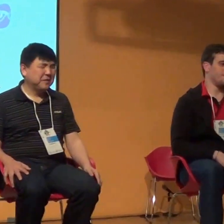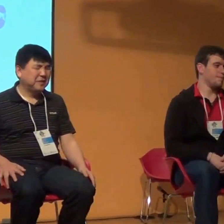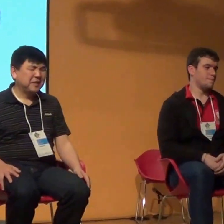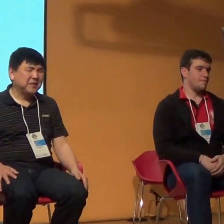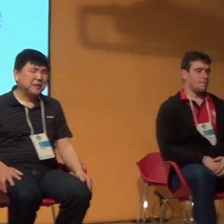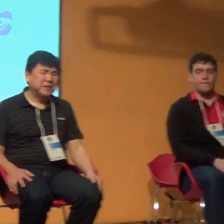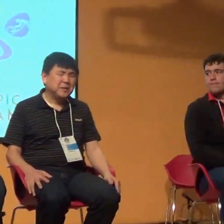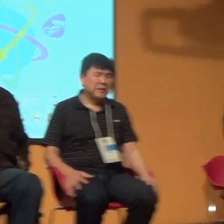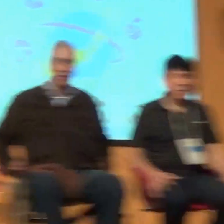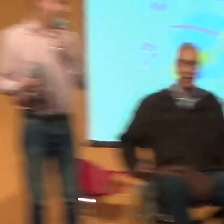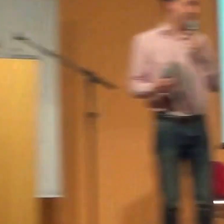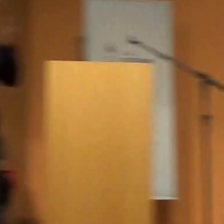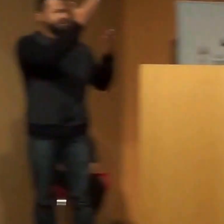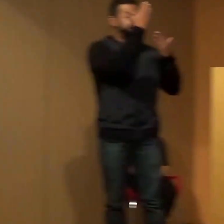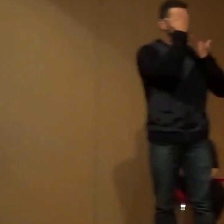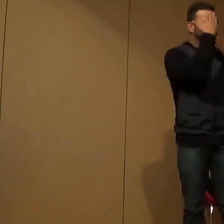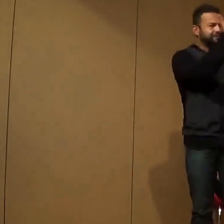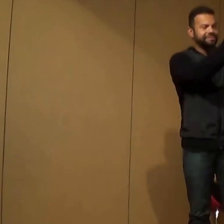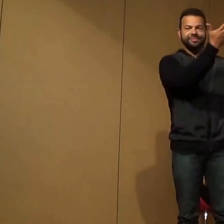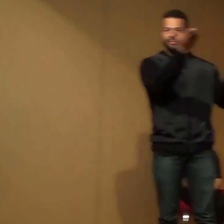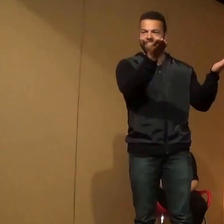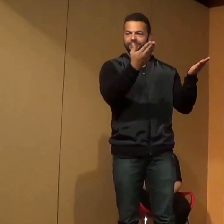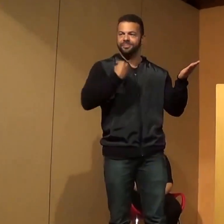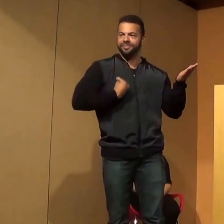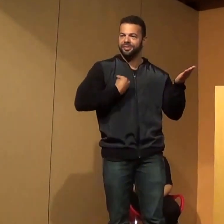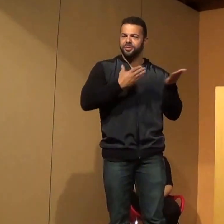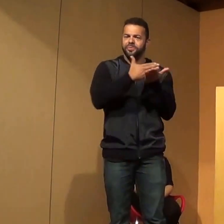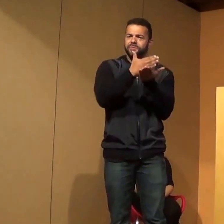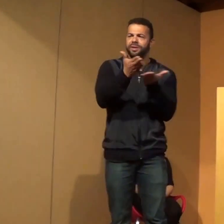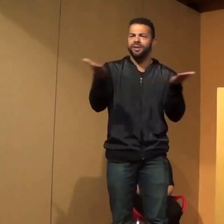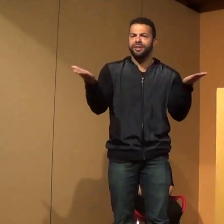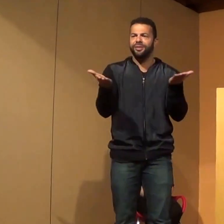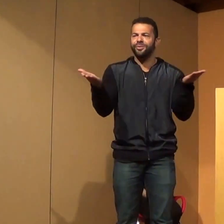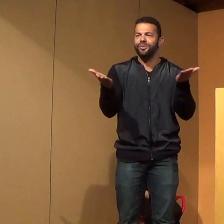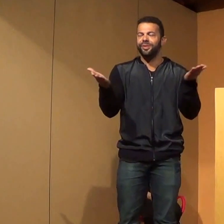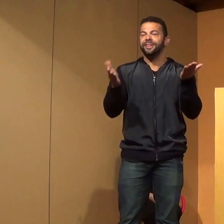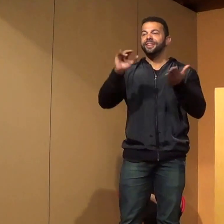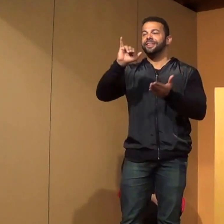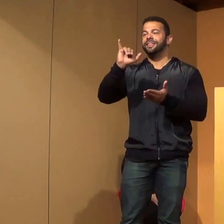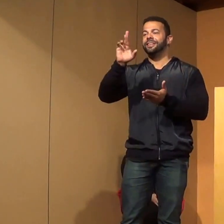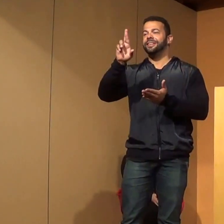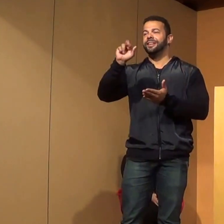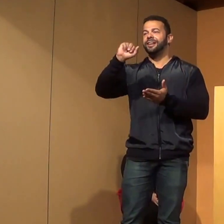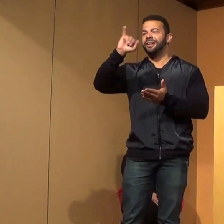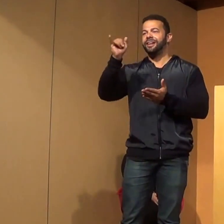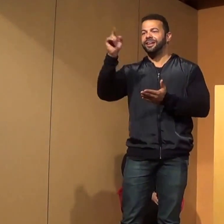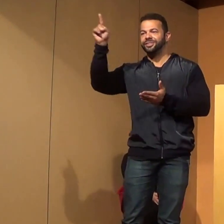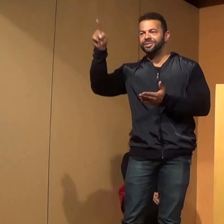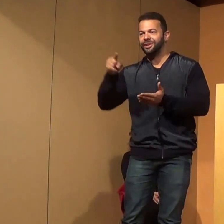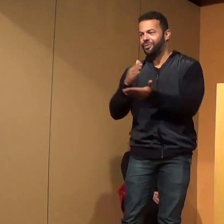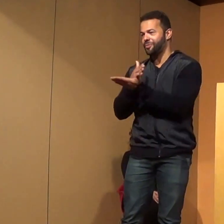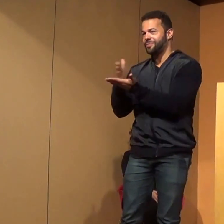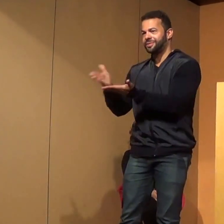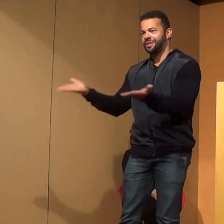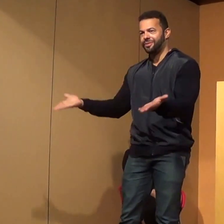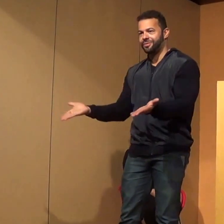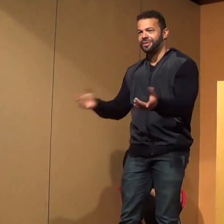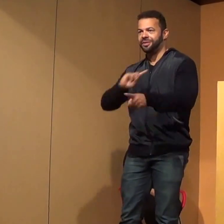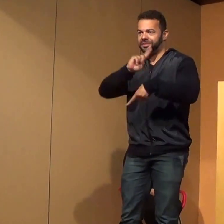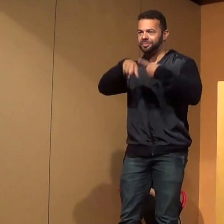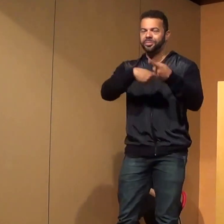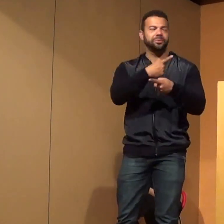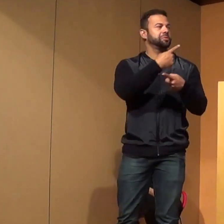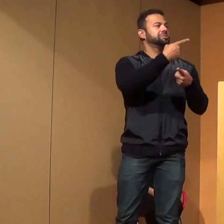Obrigado pela presença. Vamos começar com o nosso querido Irajá e aí nós vamos passando. Pode ser?